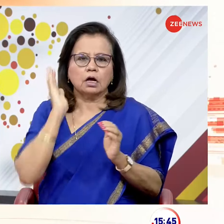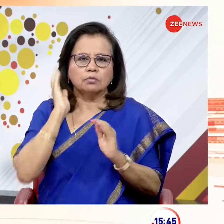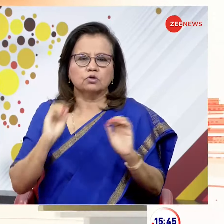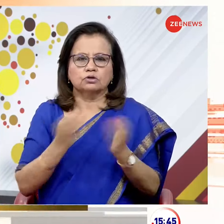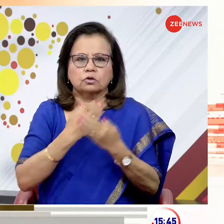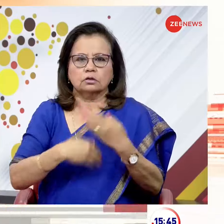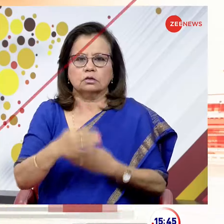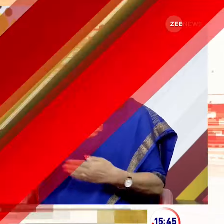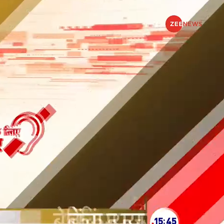शुरुबात